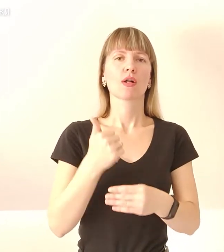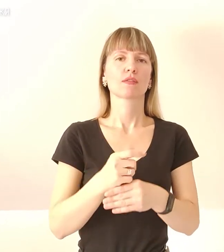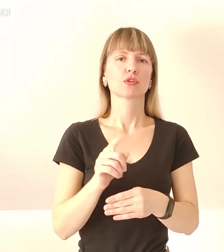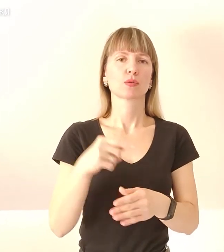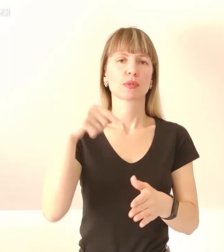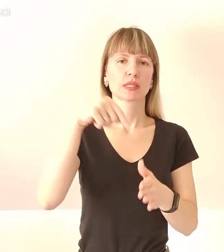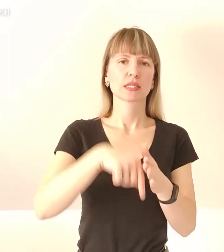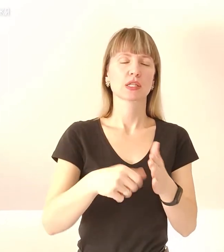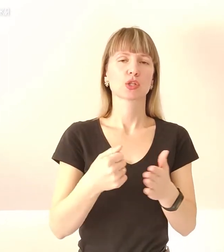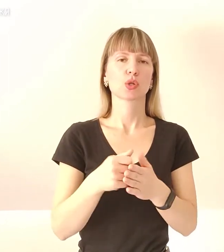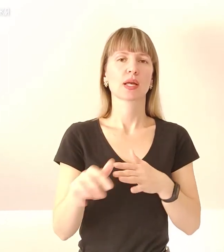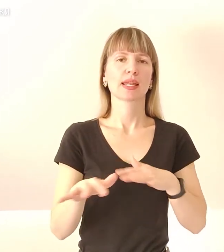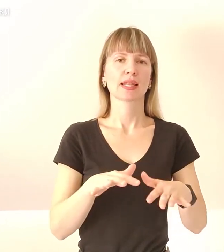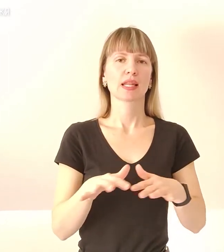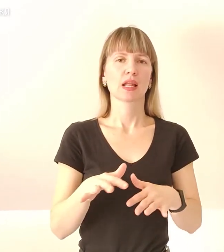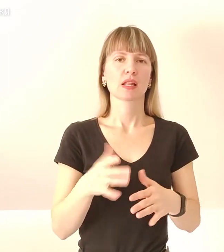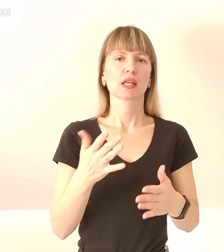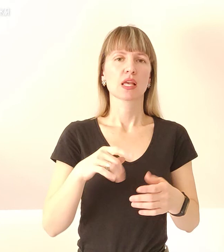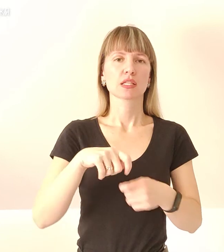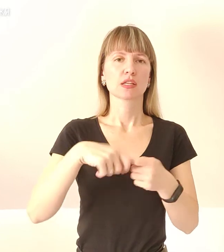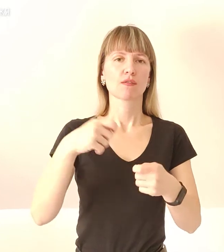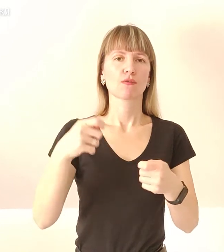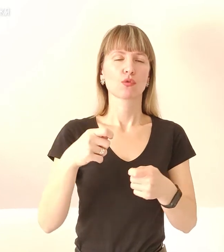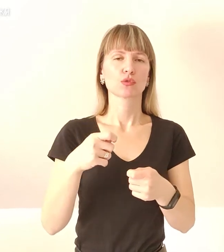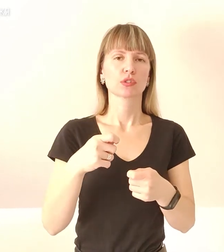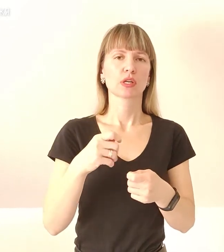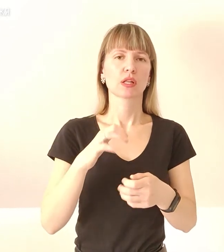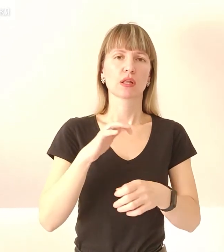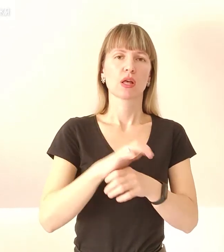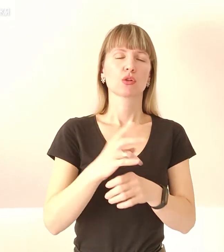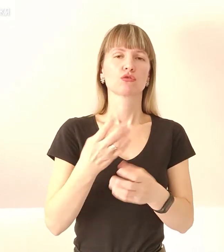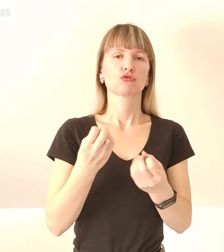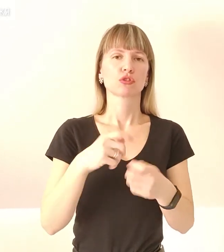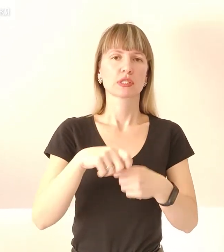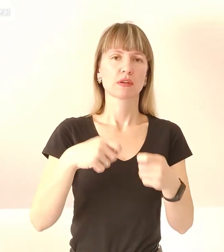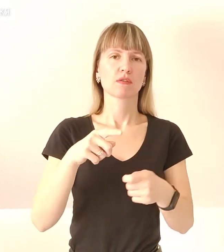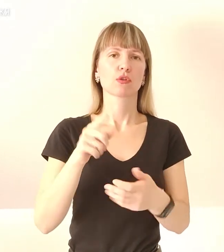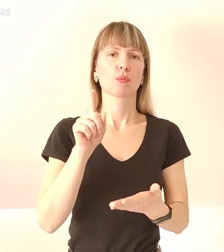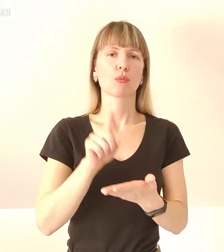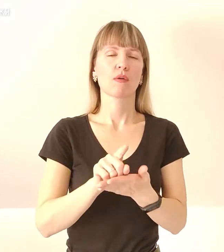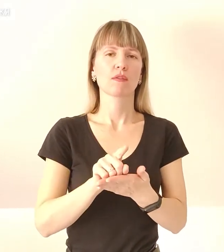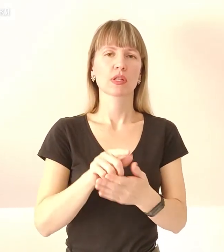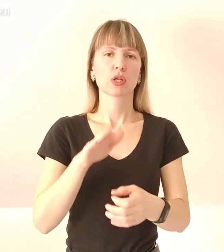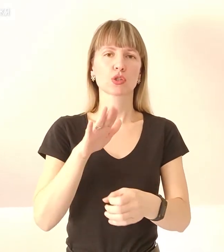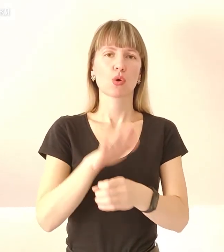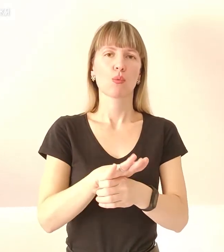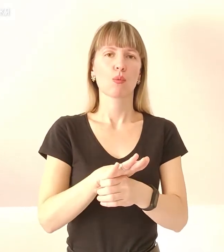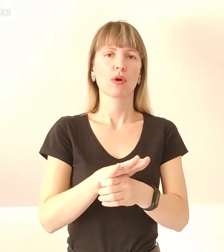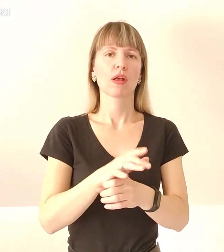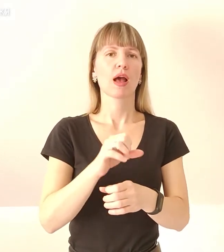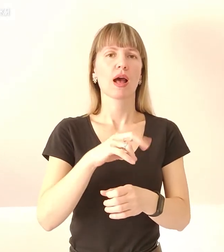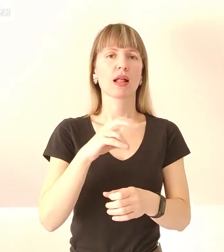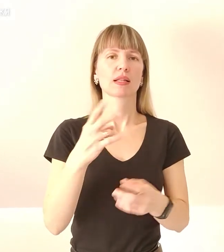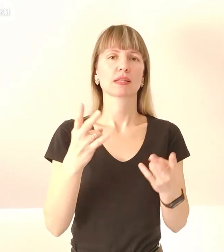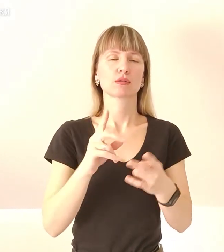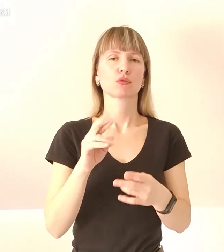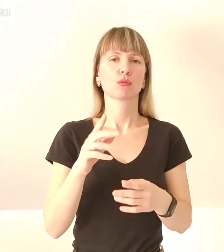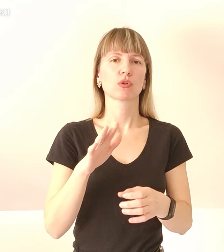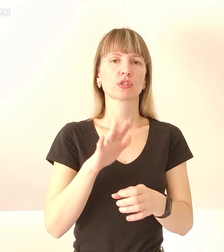дістала до рідини. Якщо вузлик не щільний, то ще зав'язуємо. Воно повинно закупорювати, але треба, щоб було і щільно. Але й